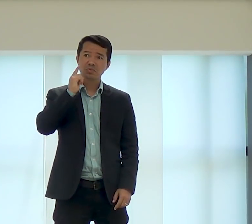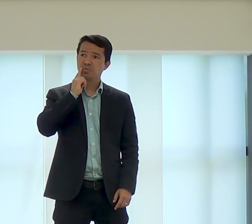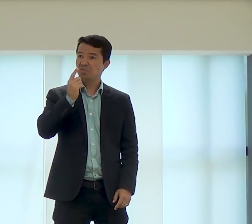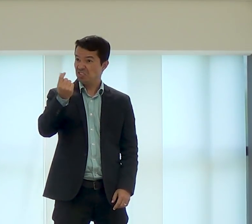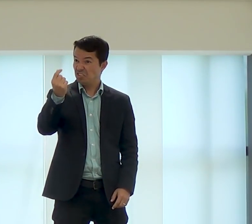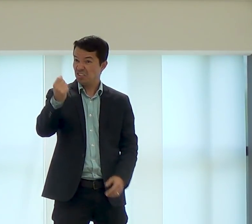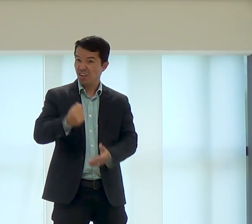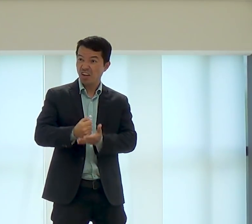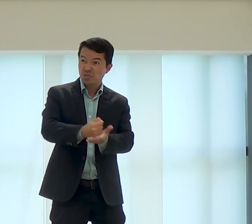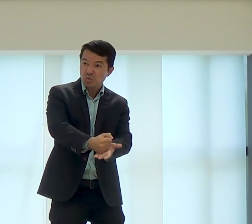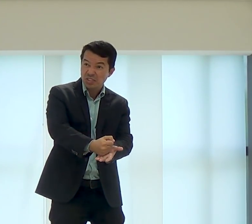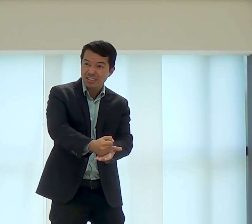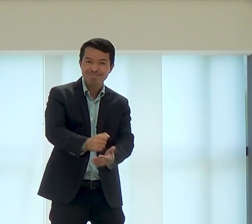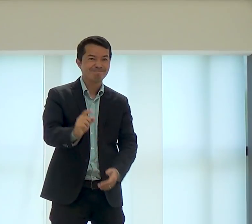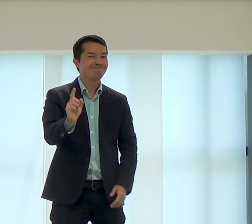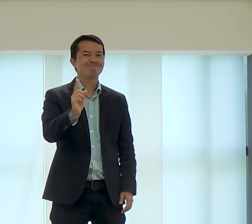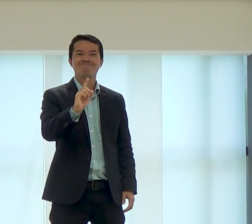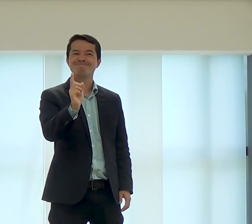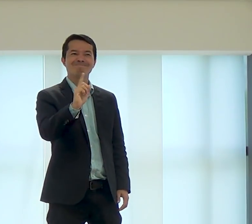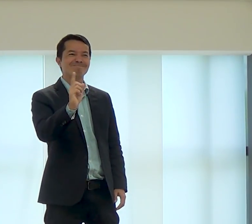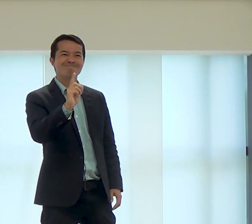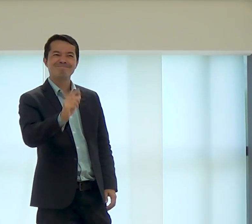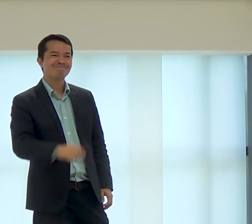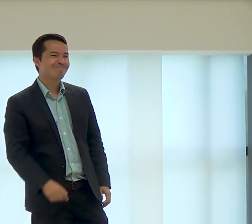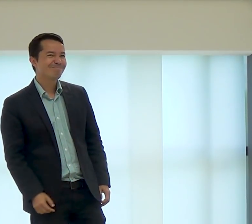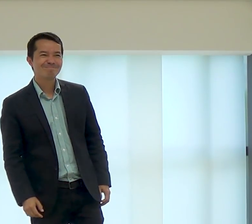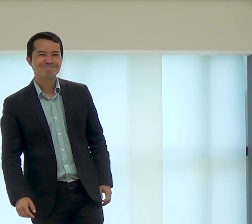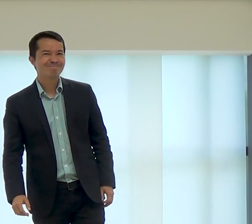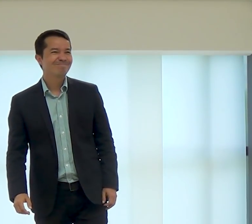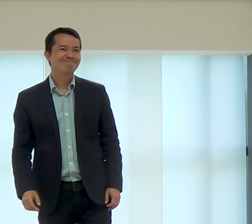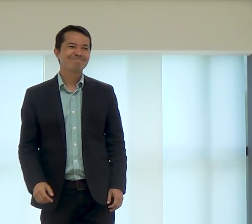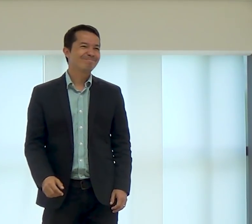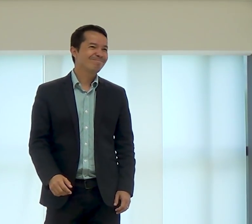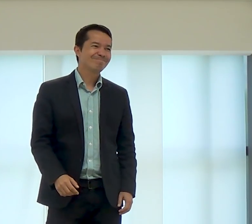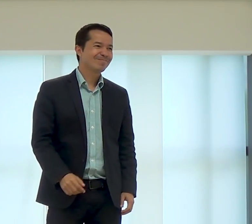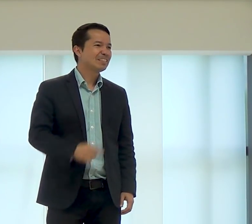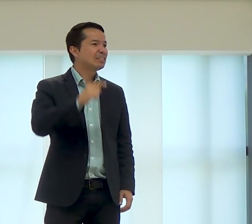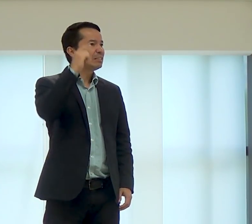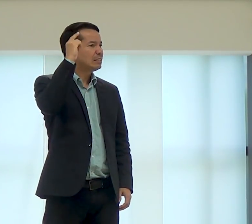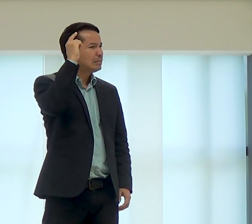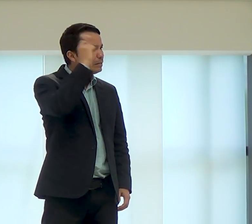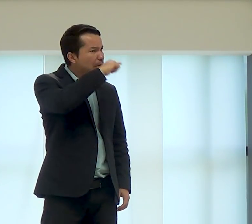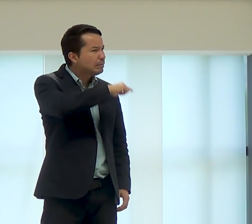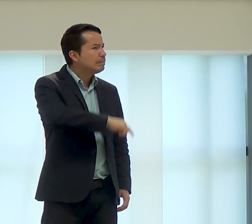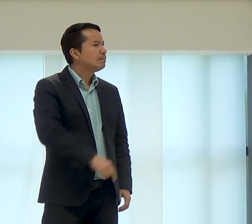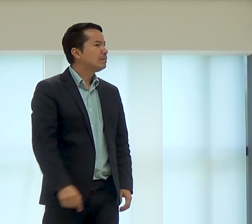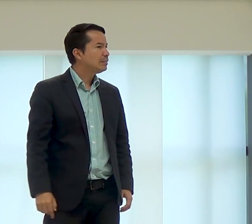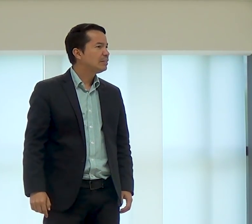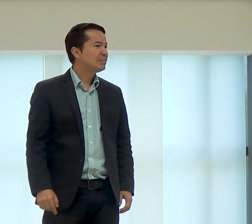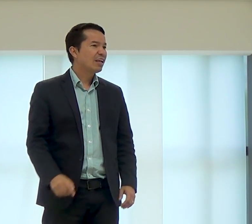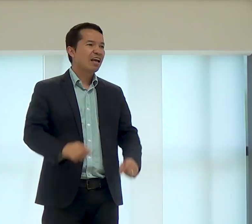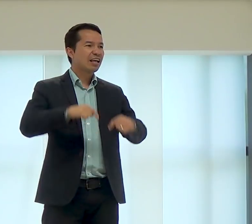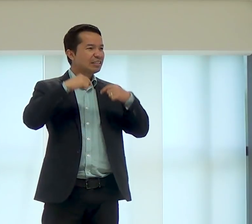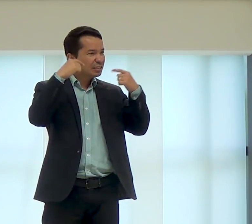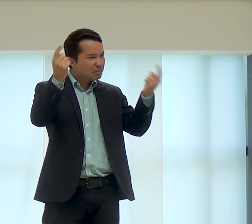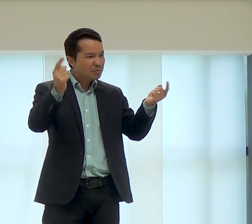precisa de dinheiro, surdos ajudam? não, não ajudam, e isso é muito difícil,